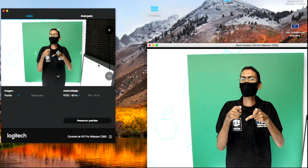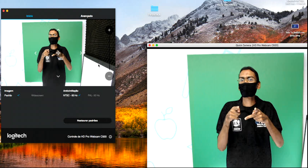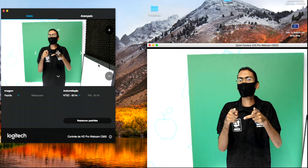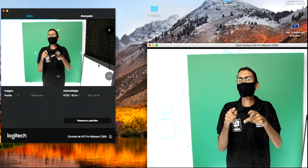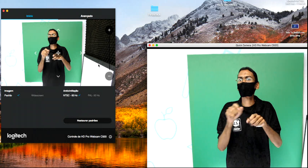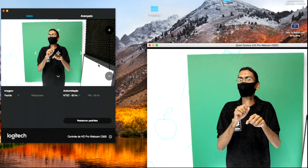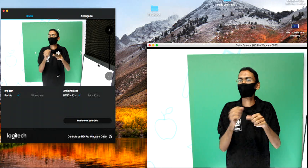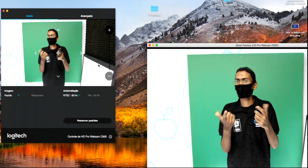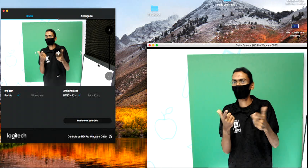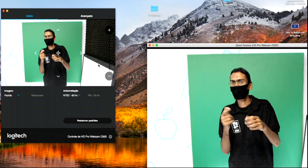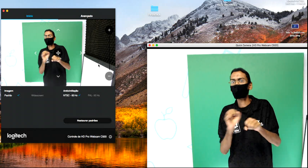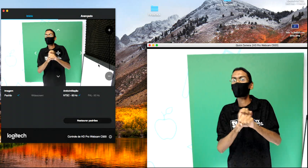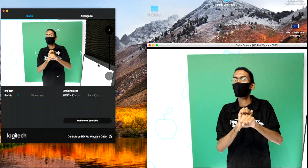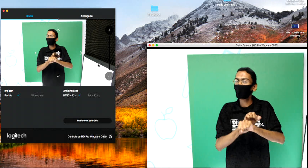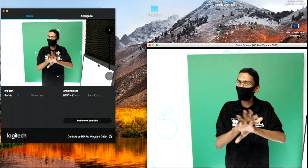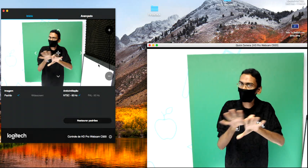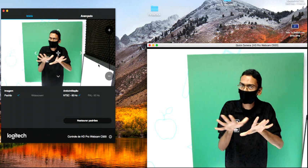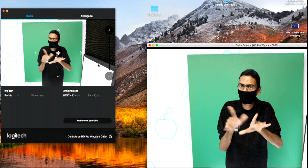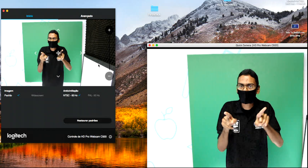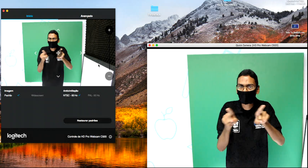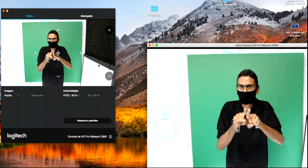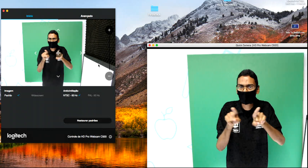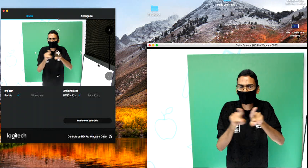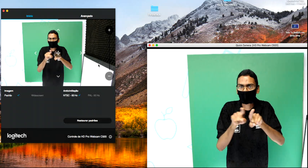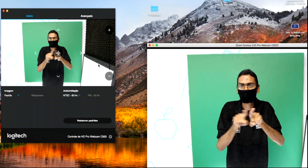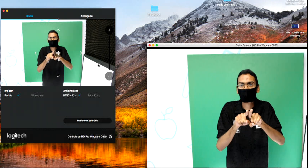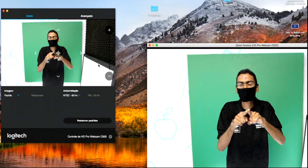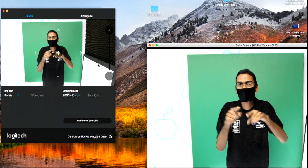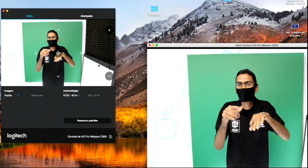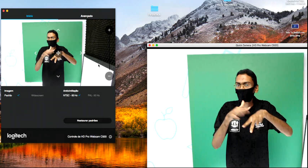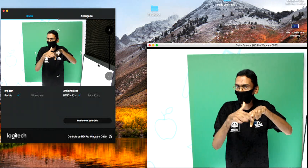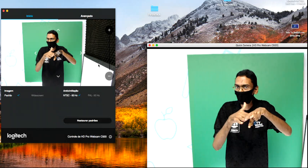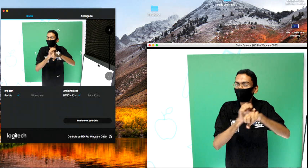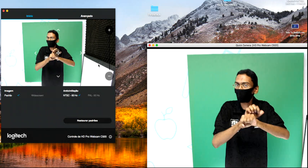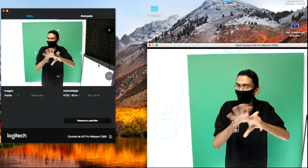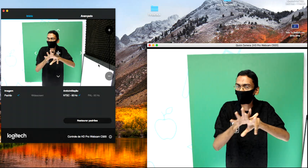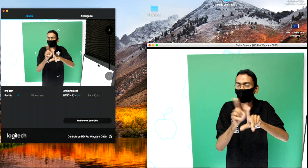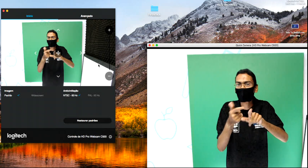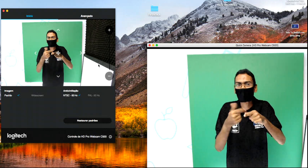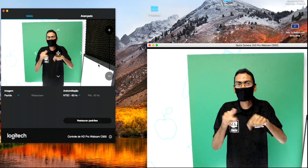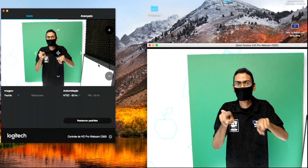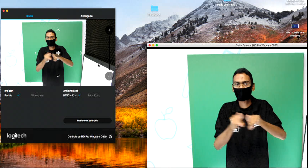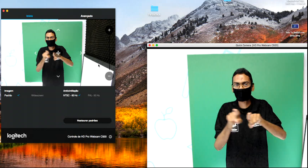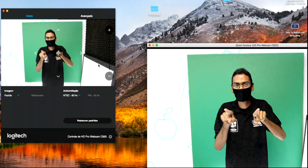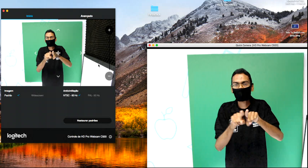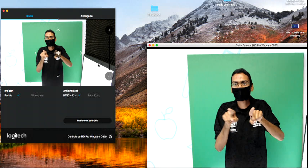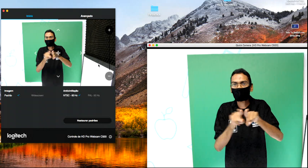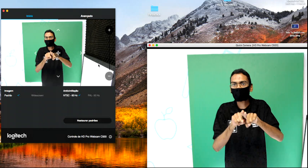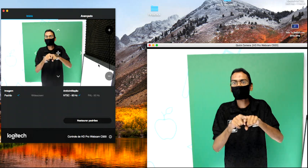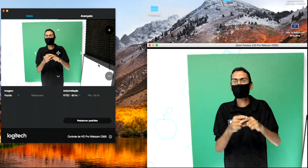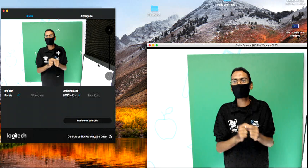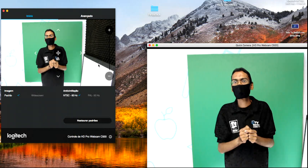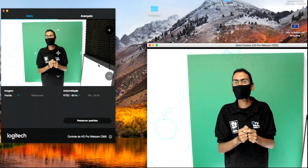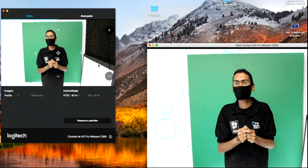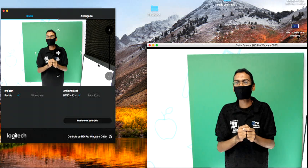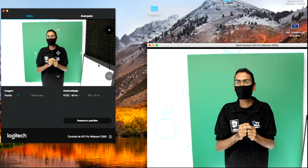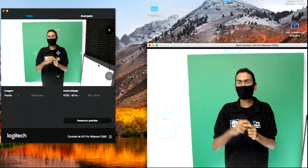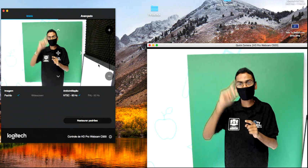aqui que nós estamos mostrando busca retratar a peste negra e como a morte se alastrou pela sociedade